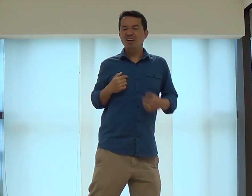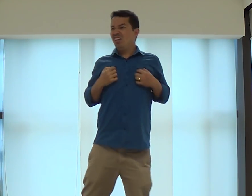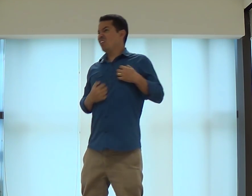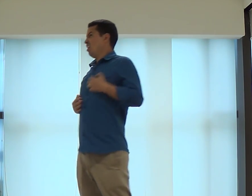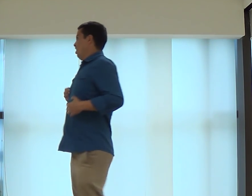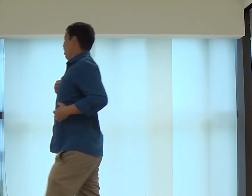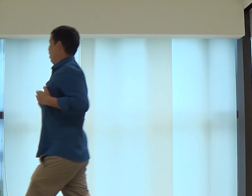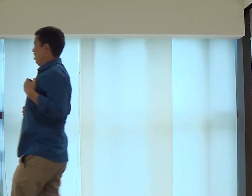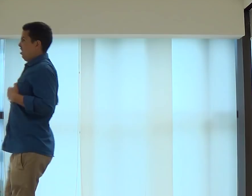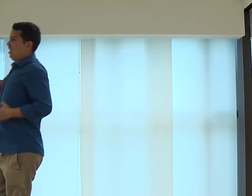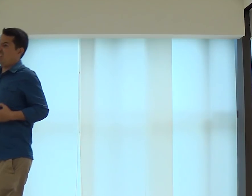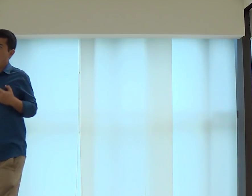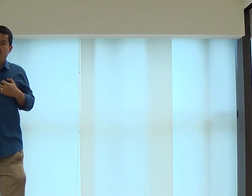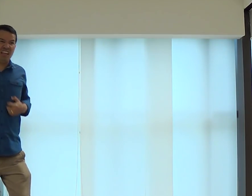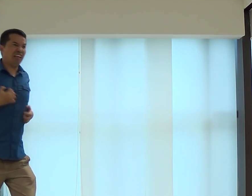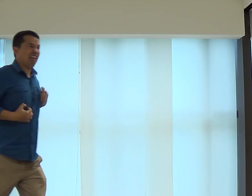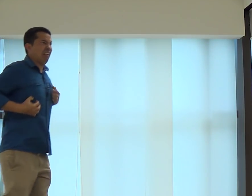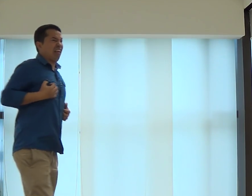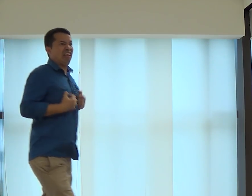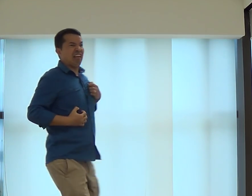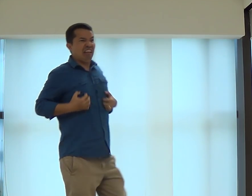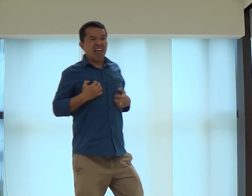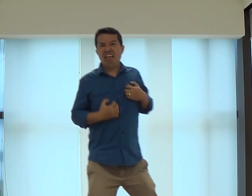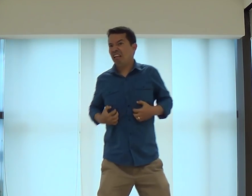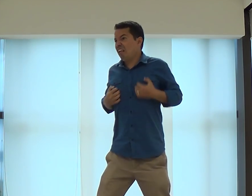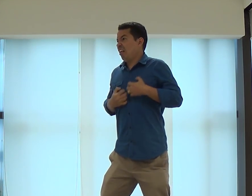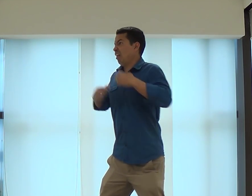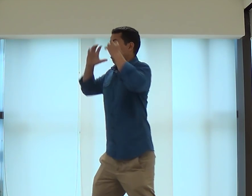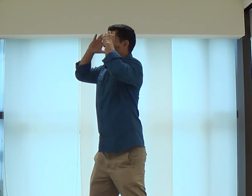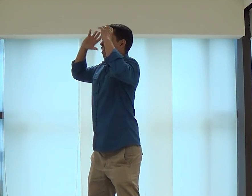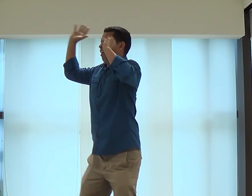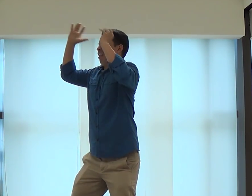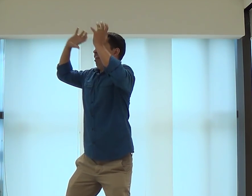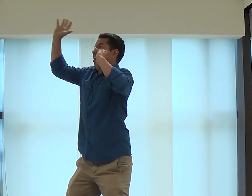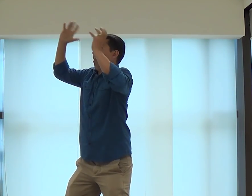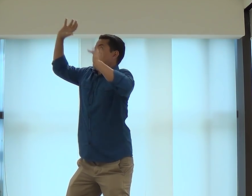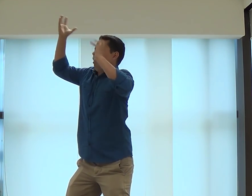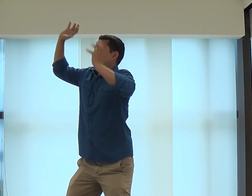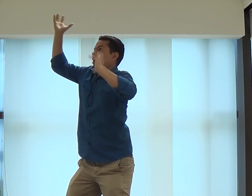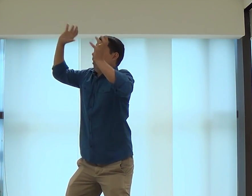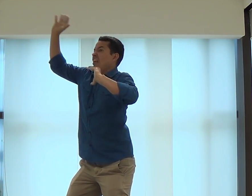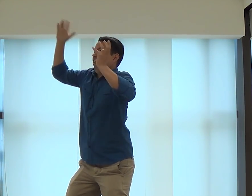lá e faço errado, depois eu fico aflito, né, e pensando, ah, por que que eu fiz aquilo?